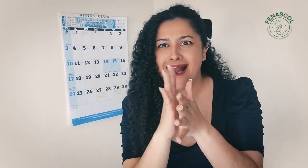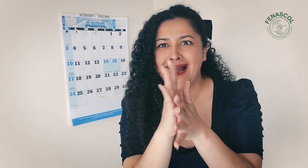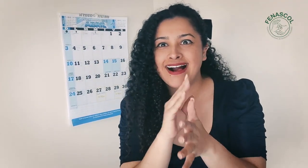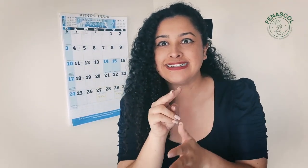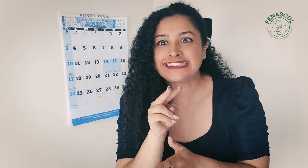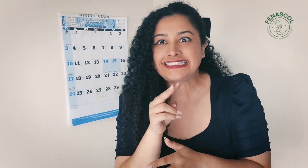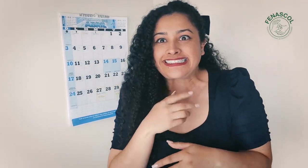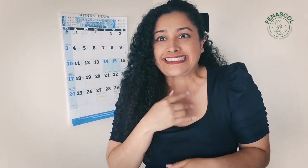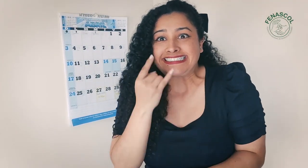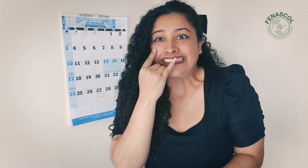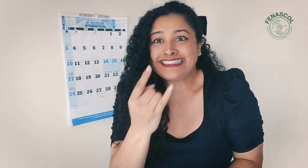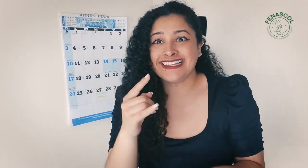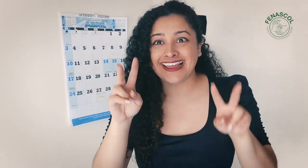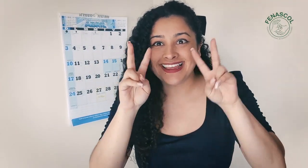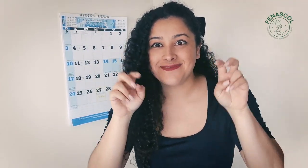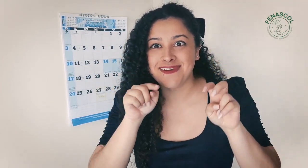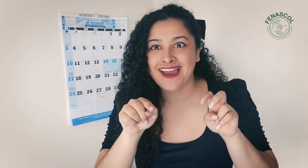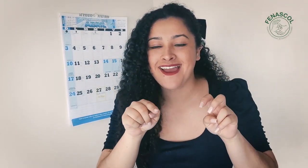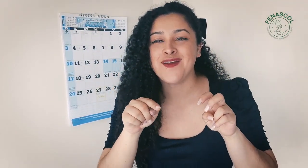¡Guau! ¡Qué información más interesante!